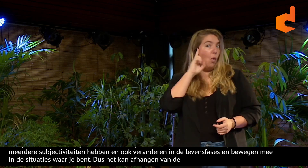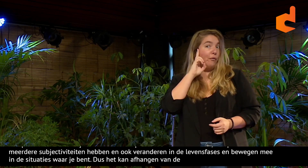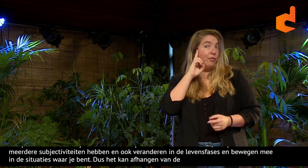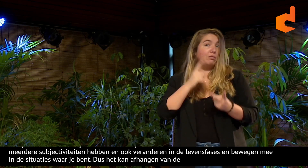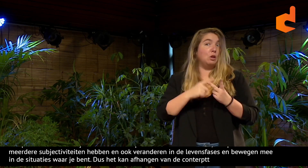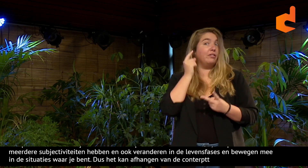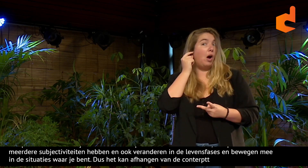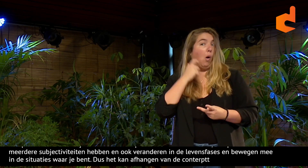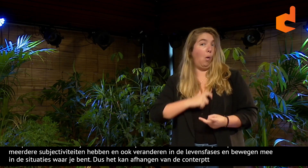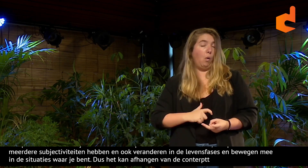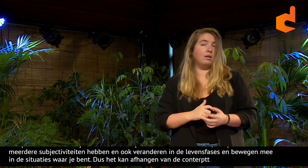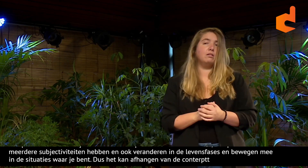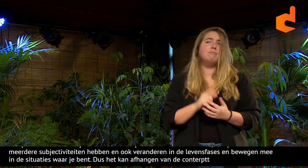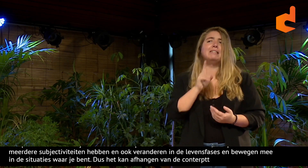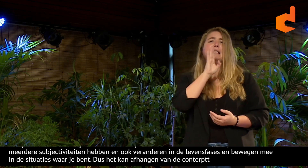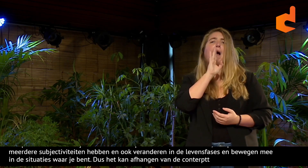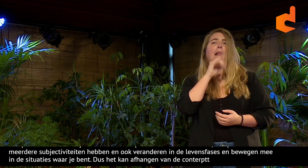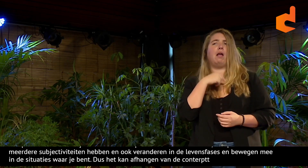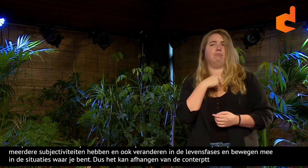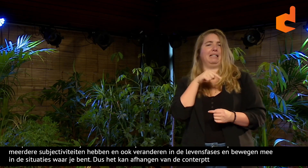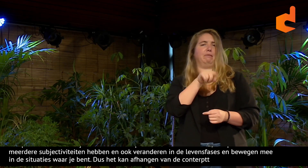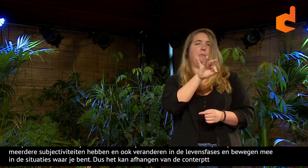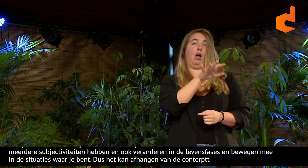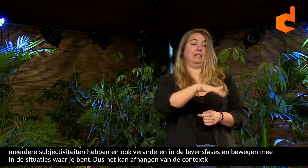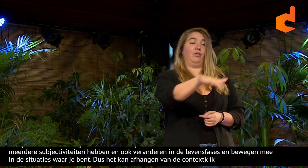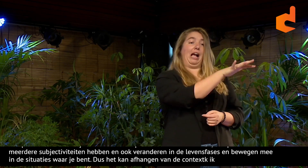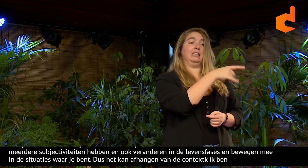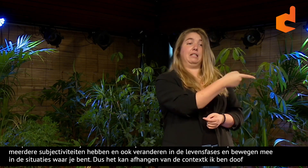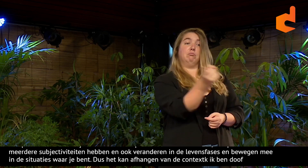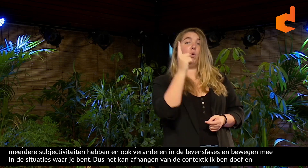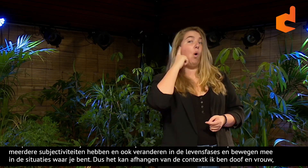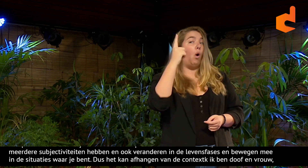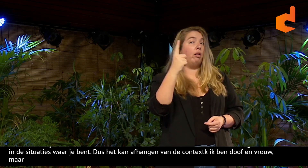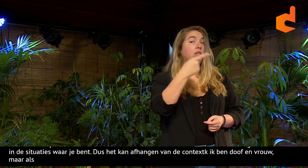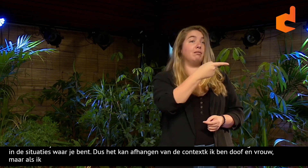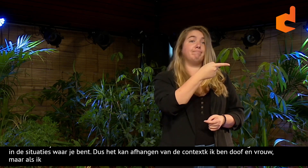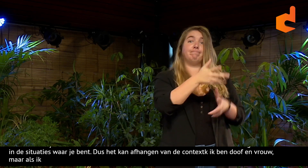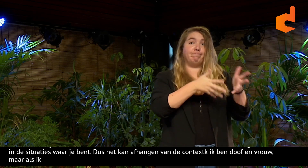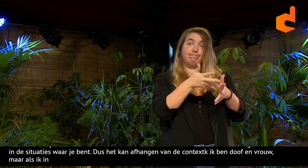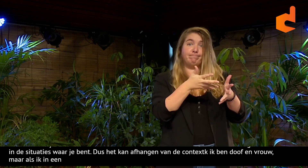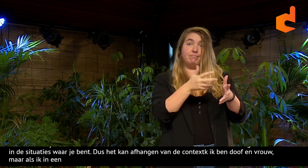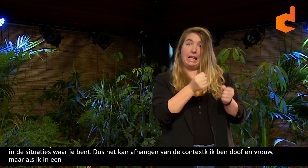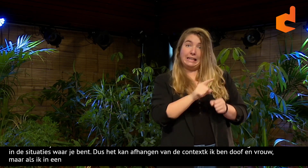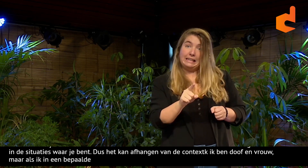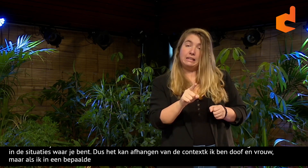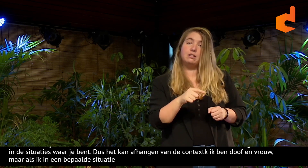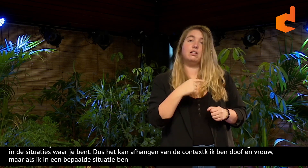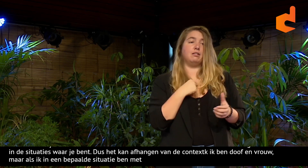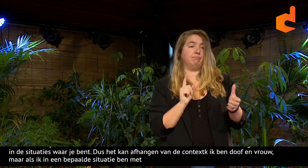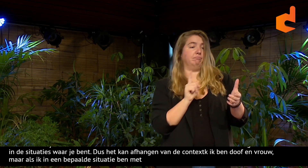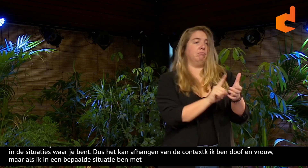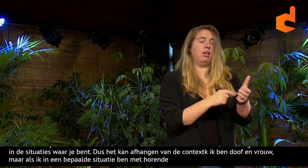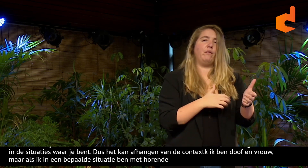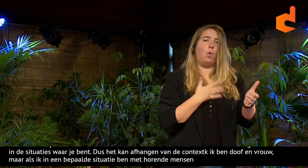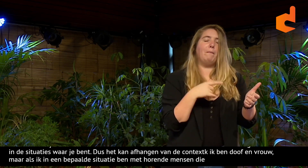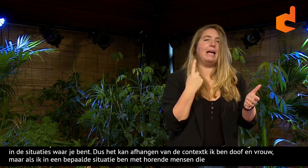Bijvoorbeeld, ik ben doof. Ik ben vrouw. Maar als ik in een bepaalde situatie ben met bijvoorbeeld alleen maar horende mensen die niet kunnen